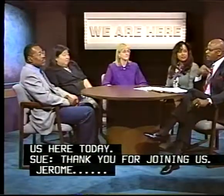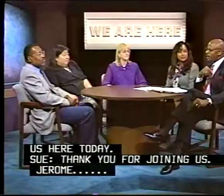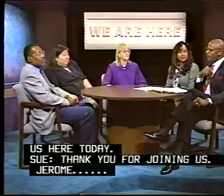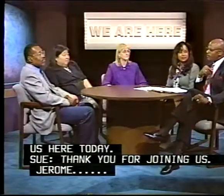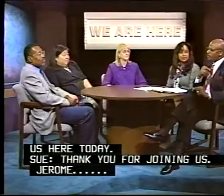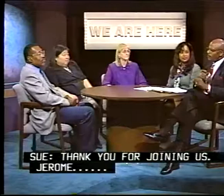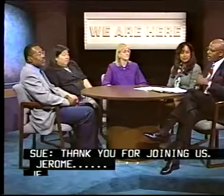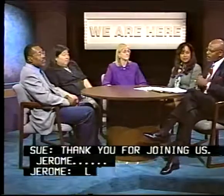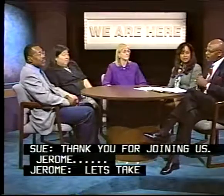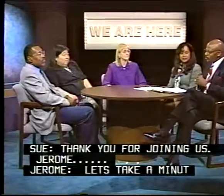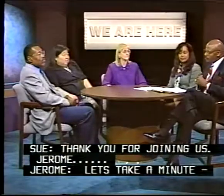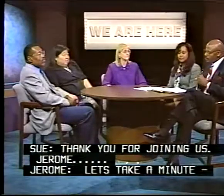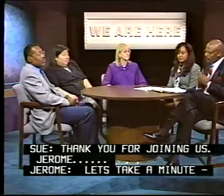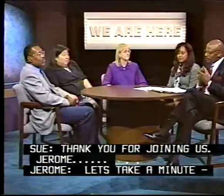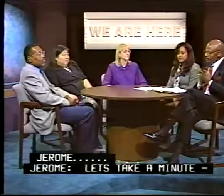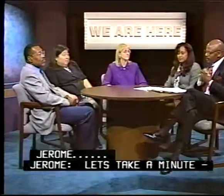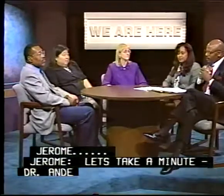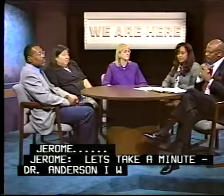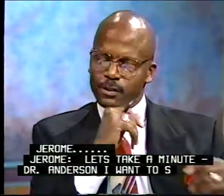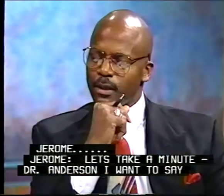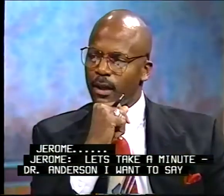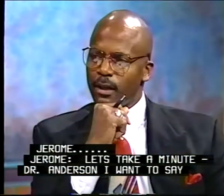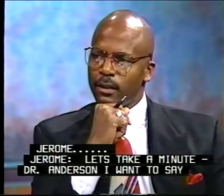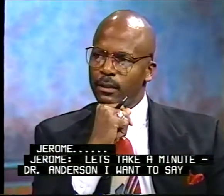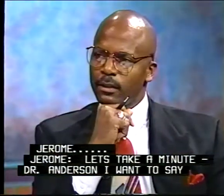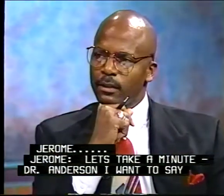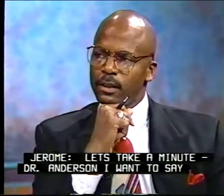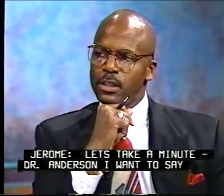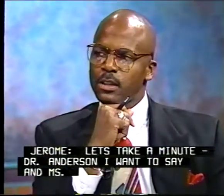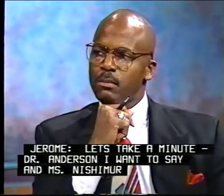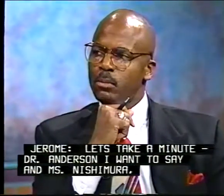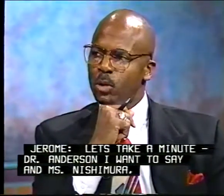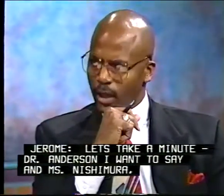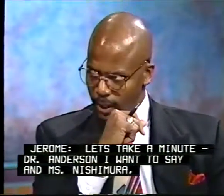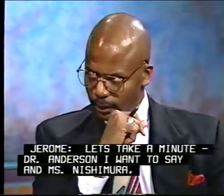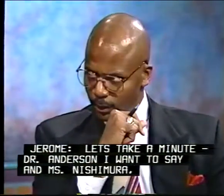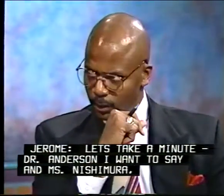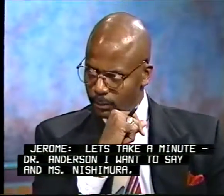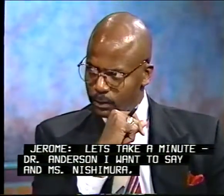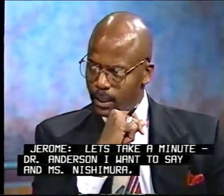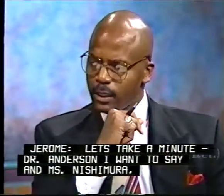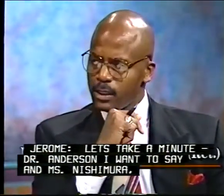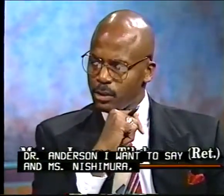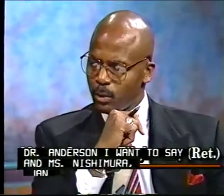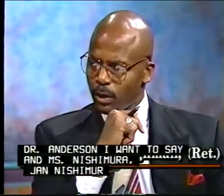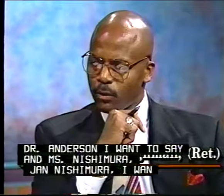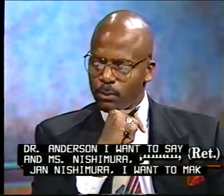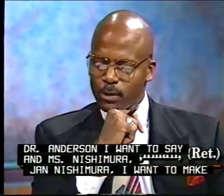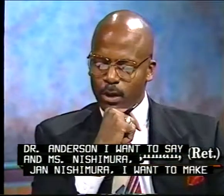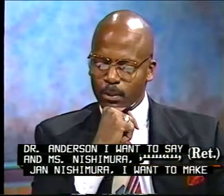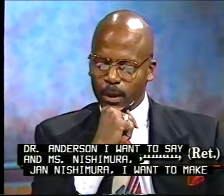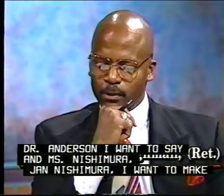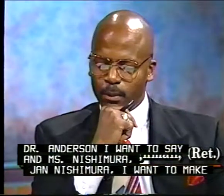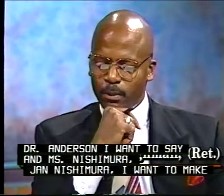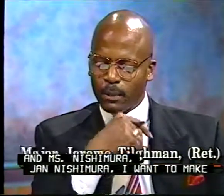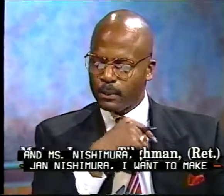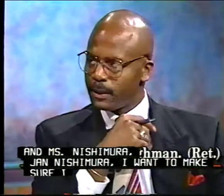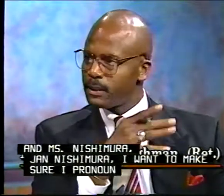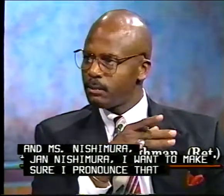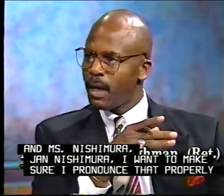Dr. Anderson, I want to say. And it's Nishimura. want to make sure I pronounce that properly because my